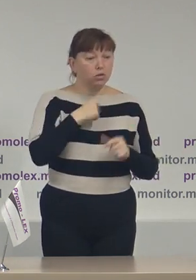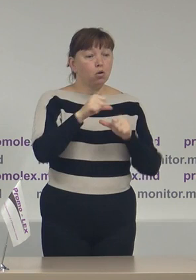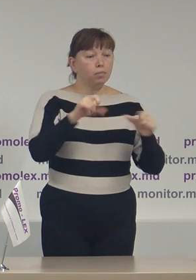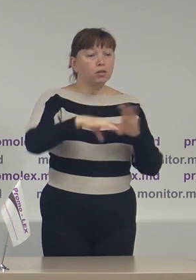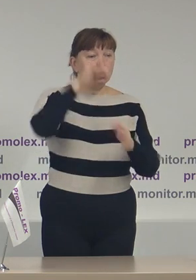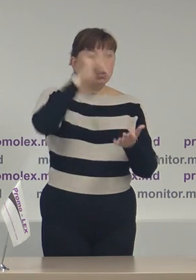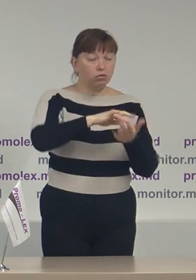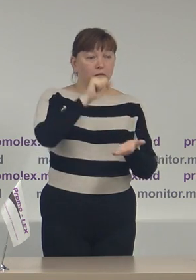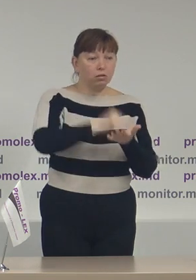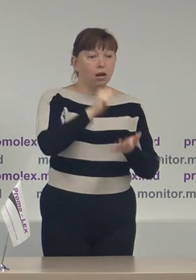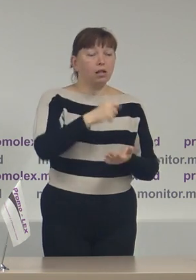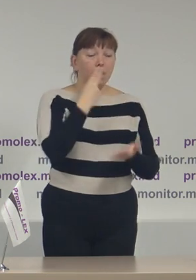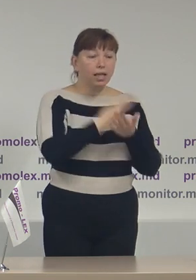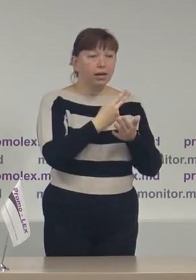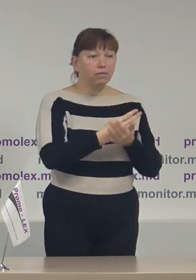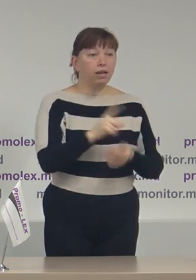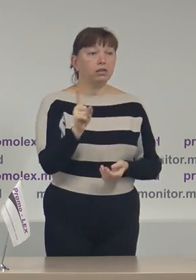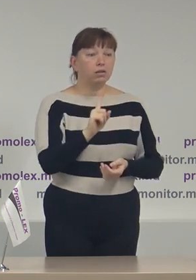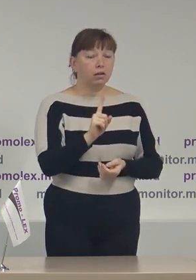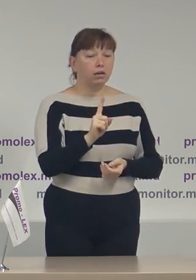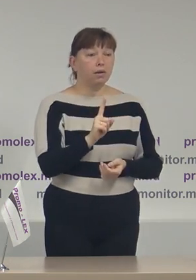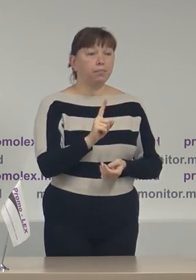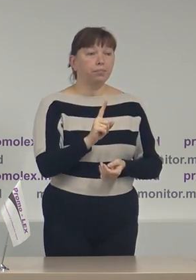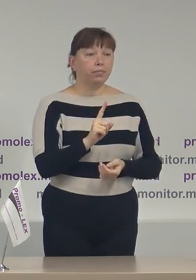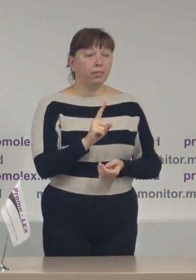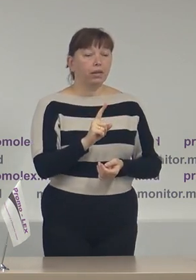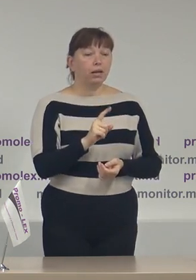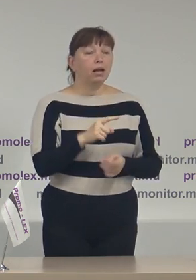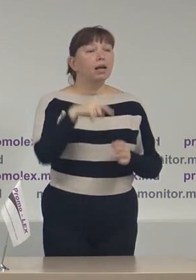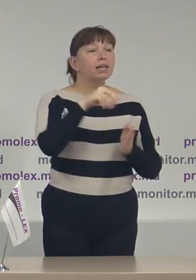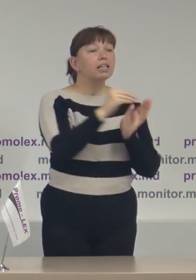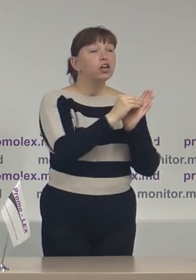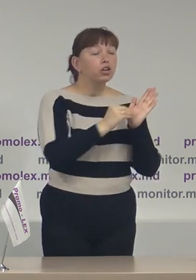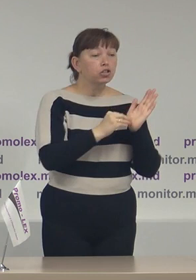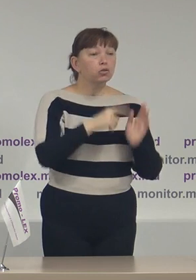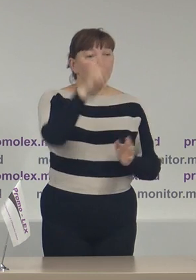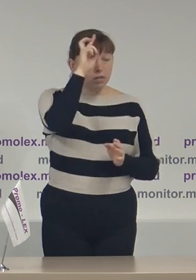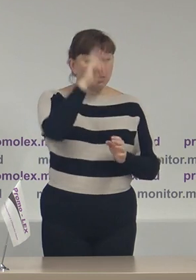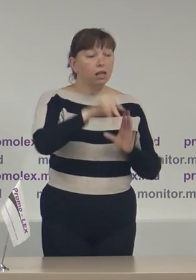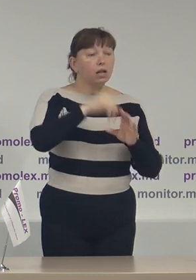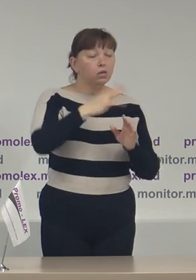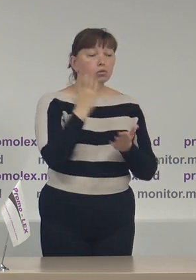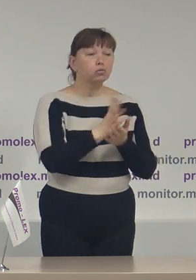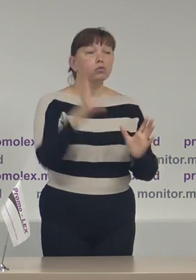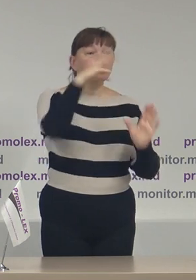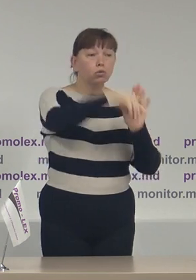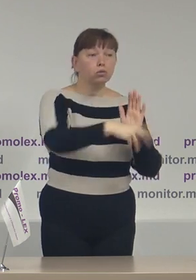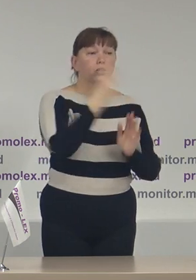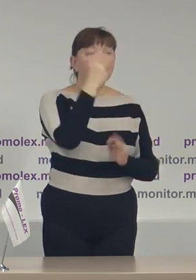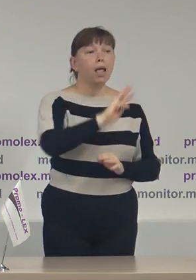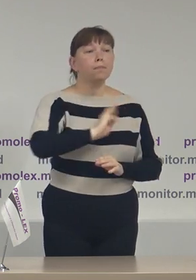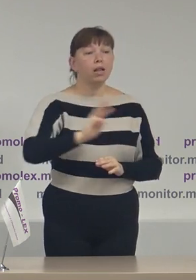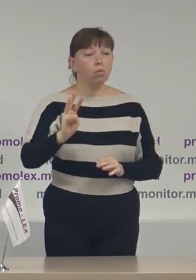Centrală a reflectă că în registru de stat alegătorilor sunt incluși 3